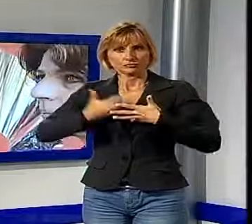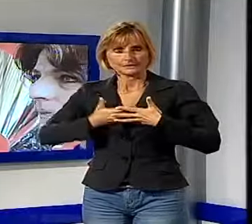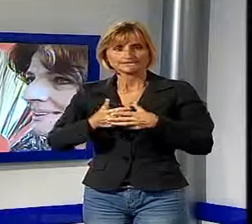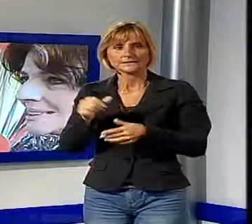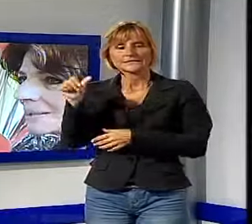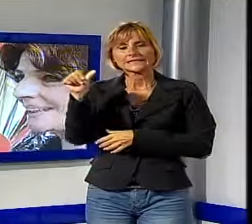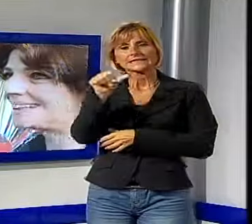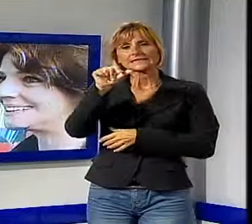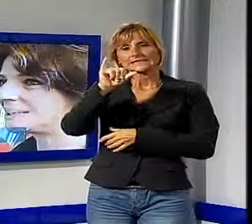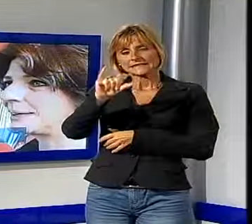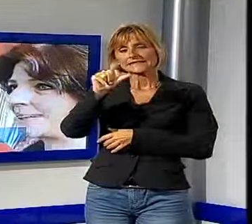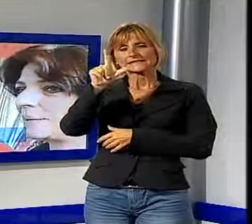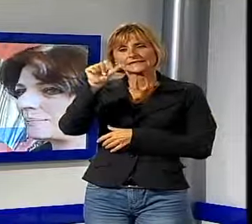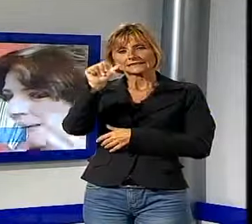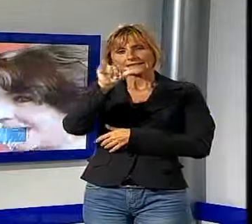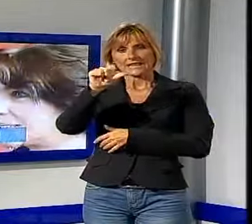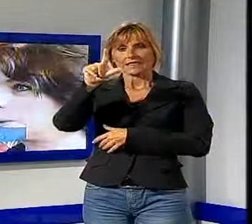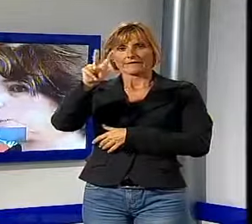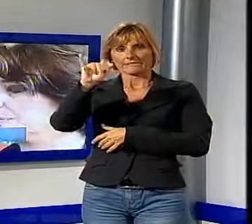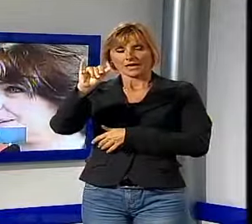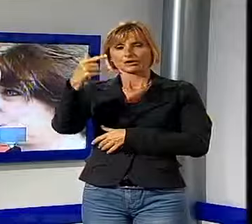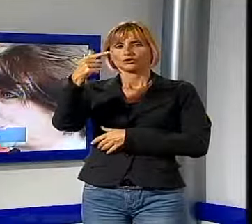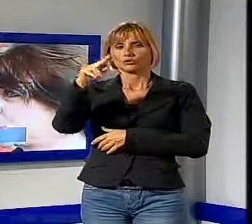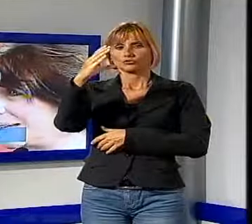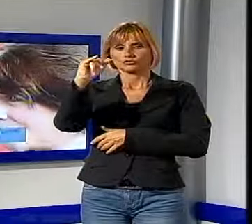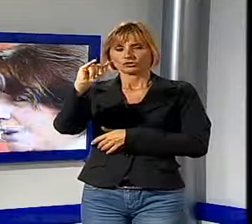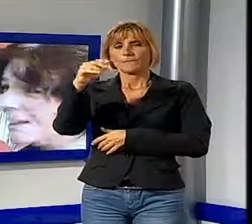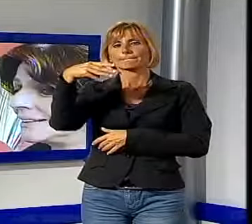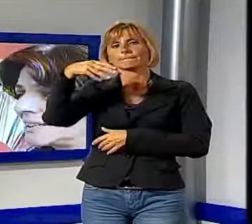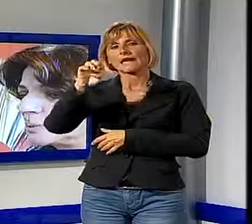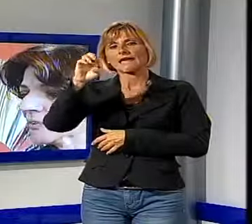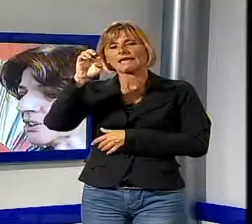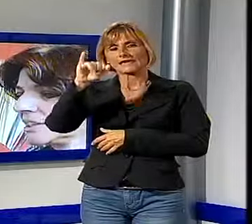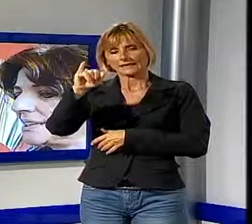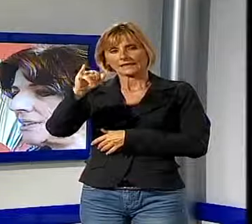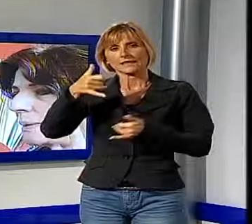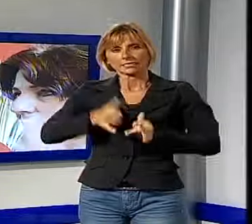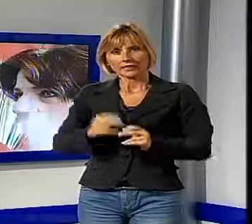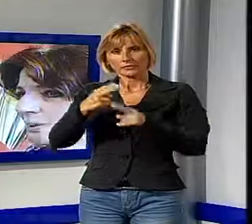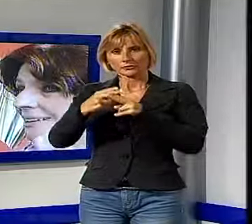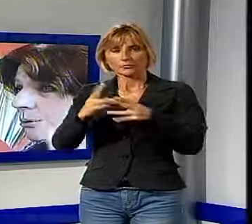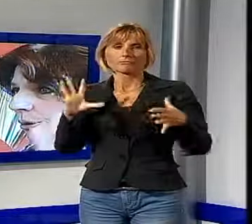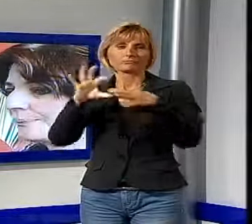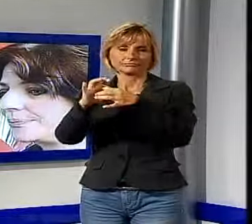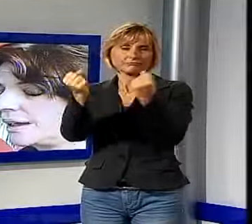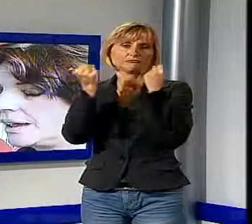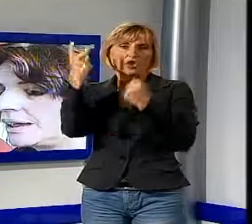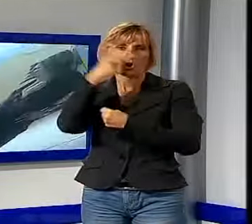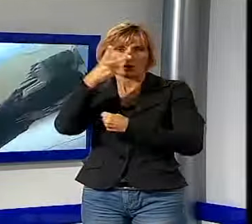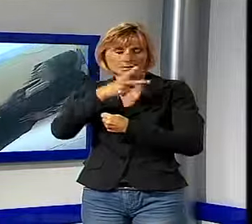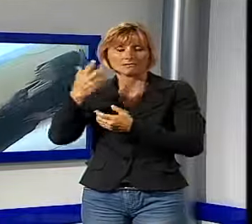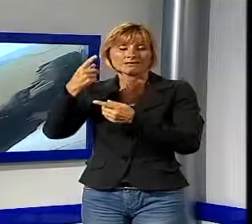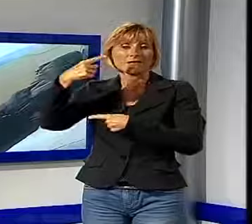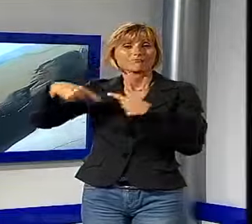Silvia Tucci Mei è nata a Roma, ma il suo legame con Lucca è indissolubile. Lucchesi erano alcuni suoi avi, lucchese è ormai